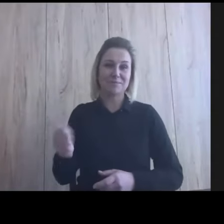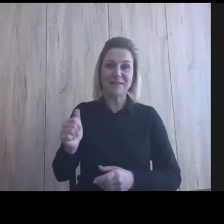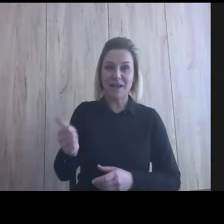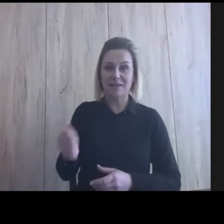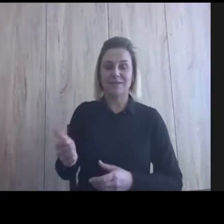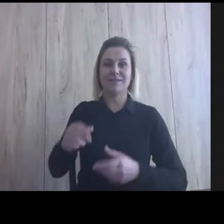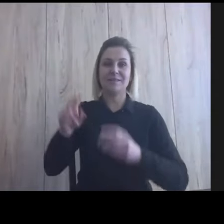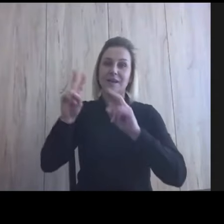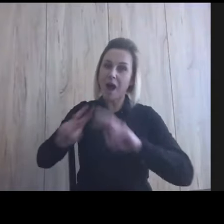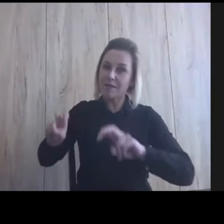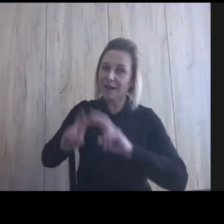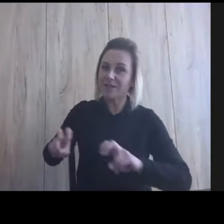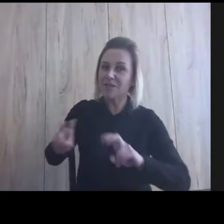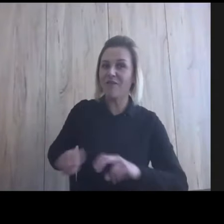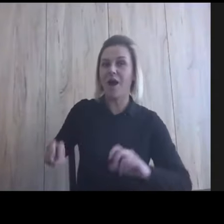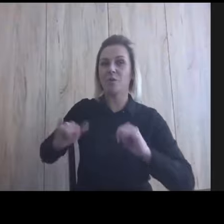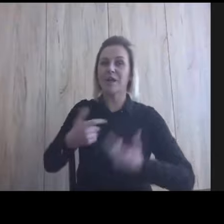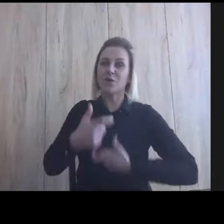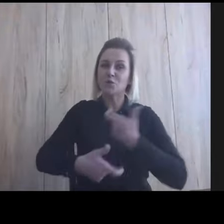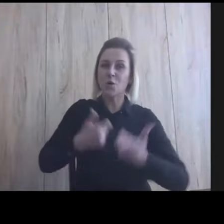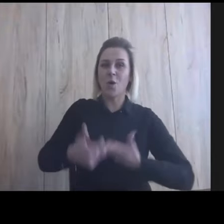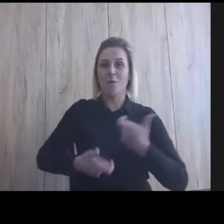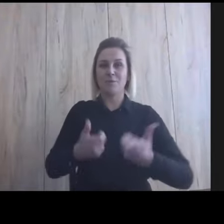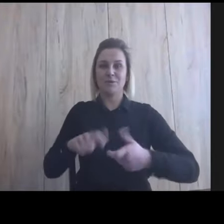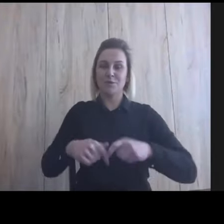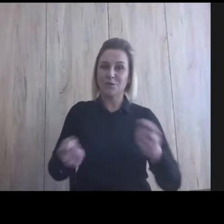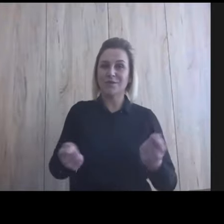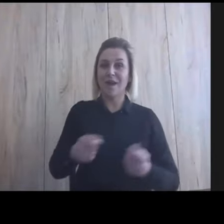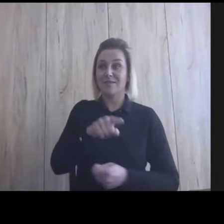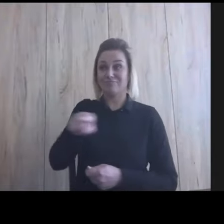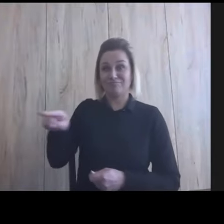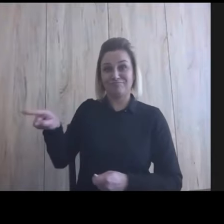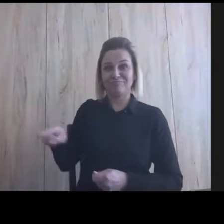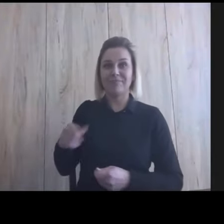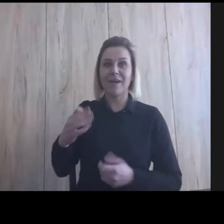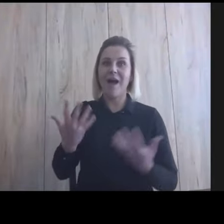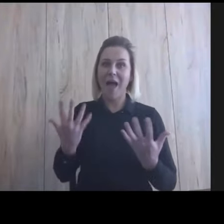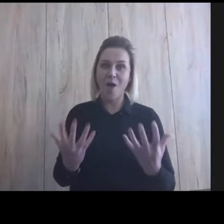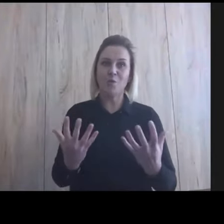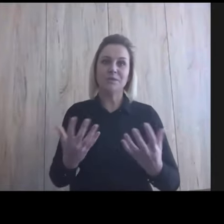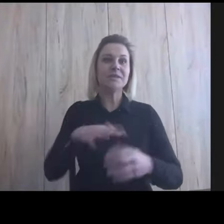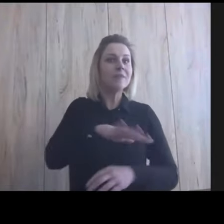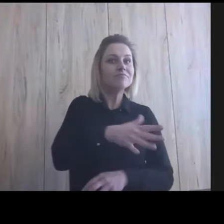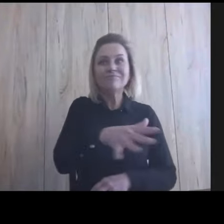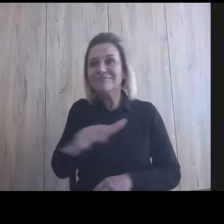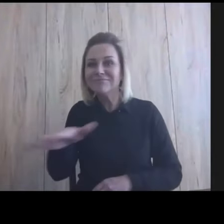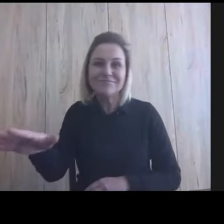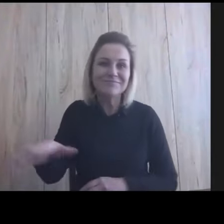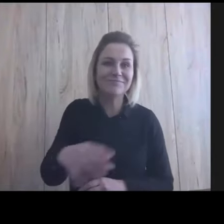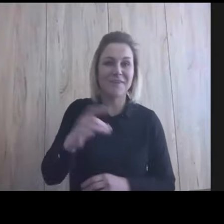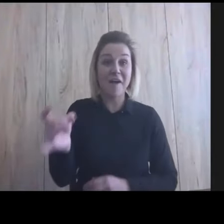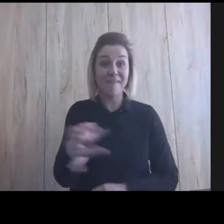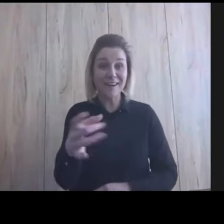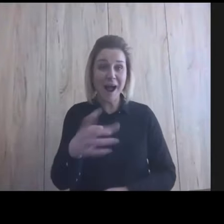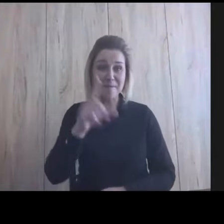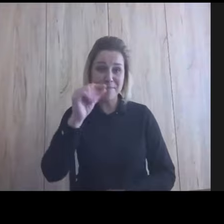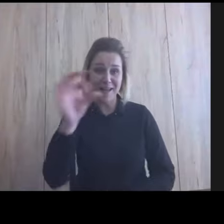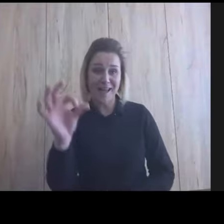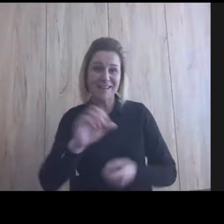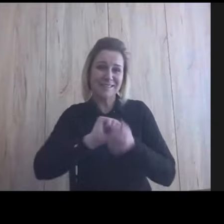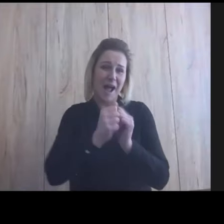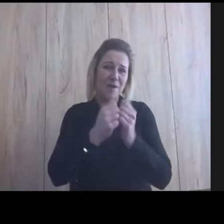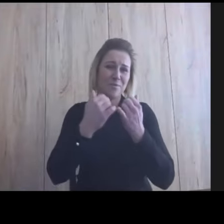które analizowały to rozwiązanie i jakby bardzo chętnie odbywali te podróże wokół PlayStation i innych gadżetów. Także